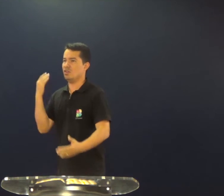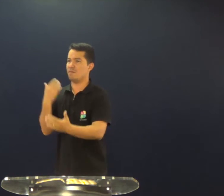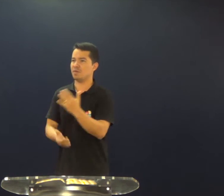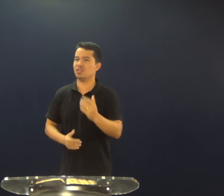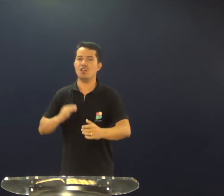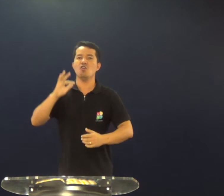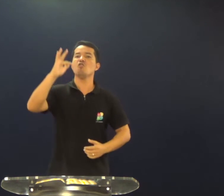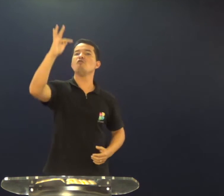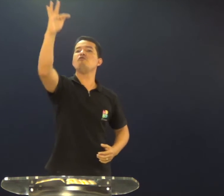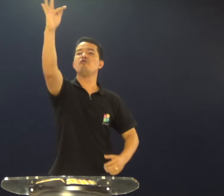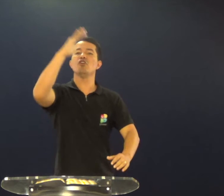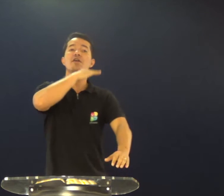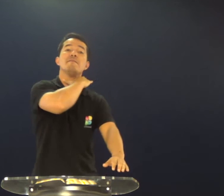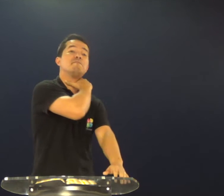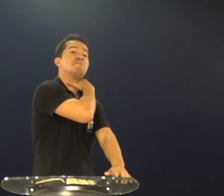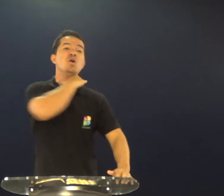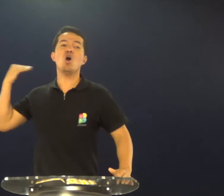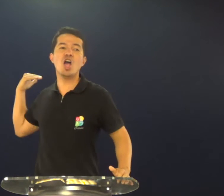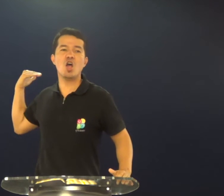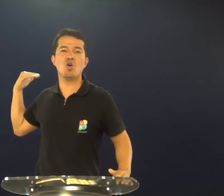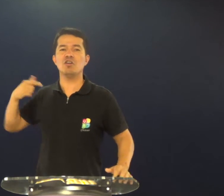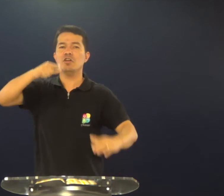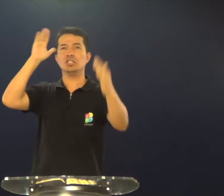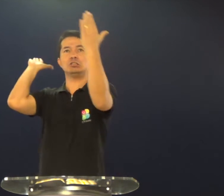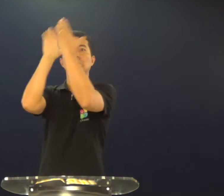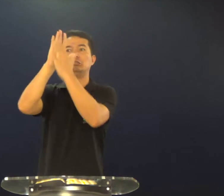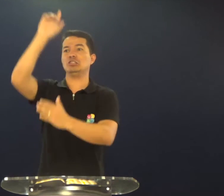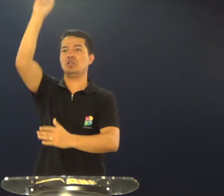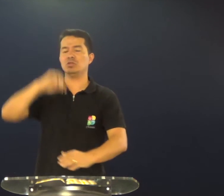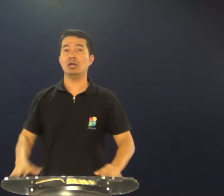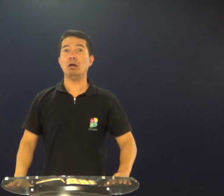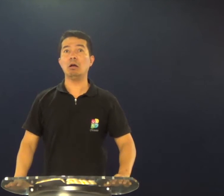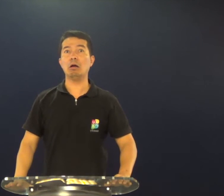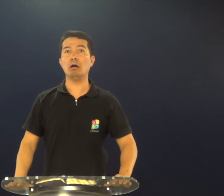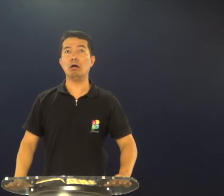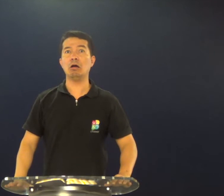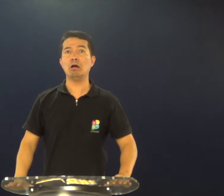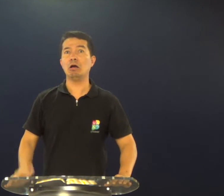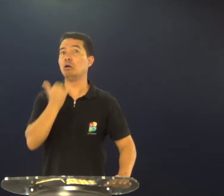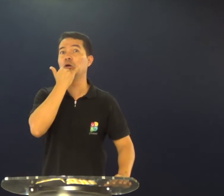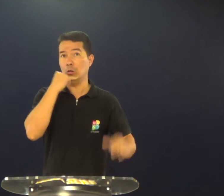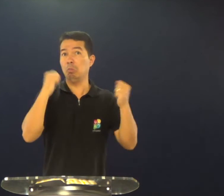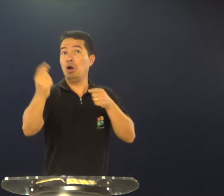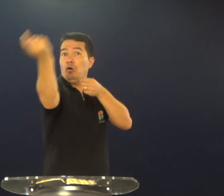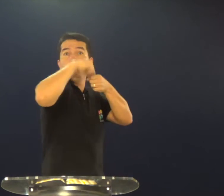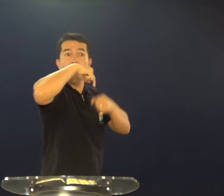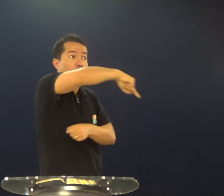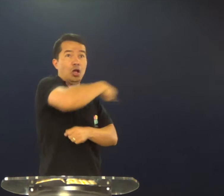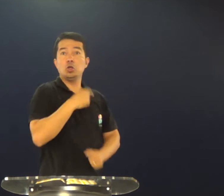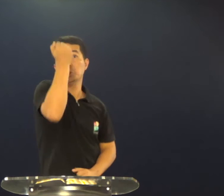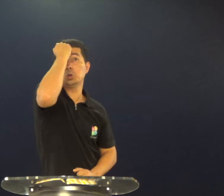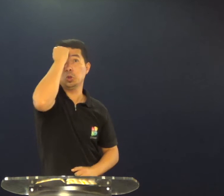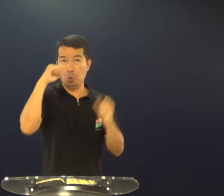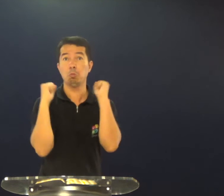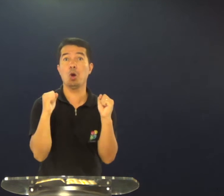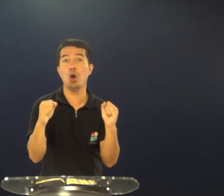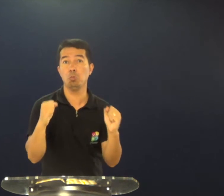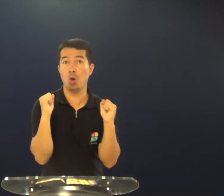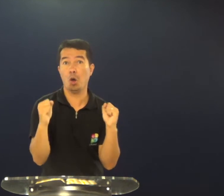perdemos, perdemos, o nosso futuro é a morte, nós nos depararemos com o Senhor, e diremos, posso